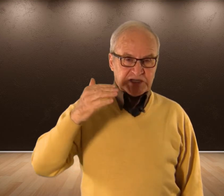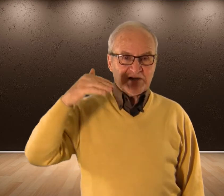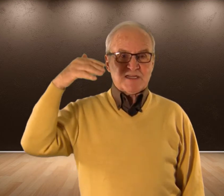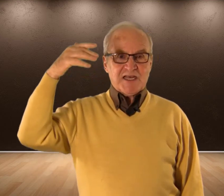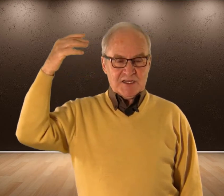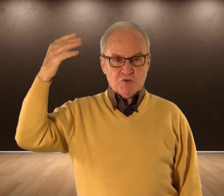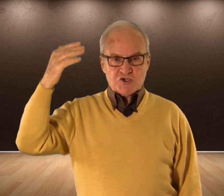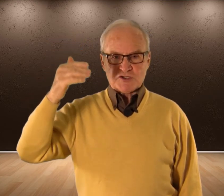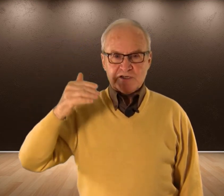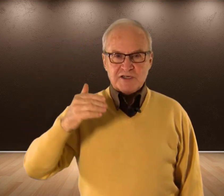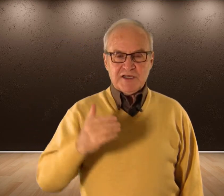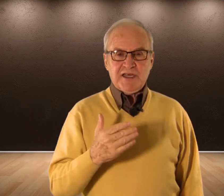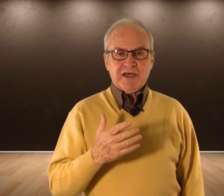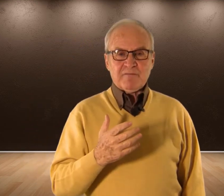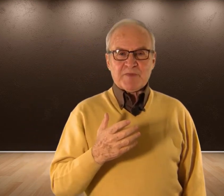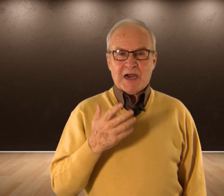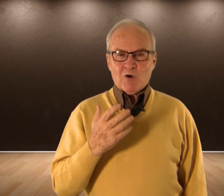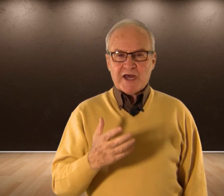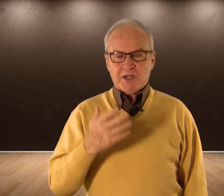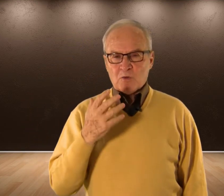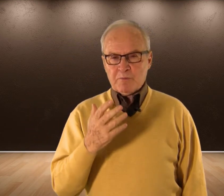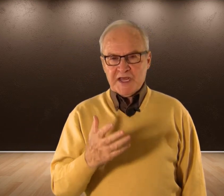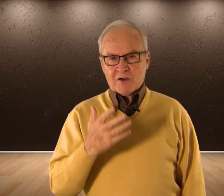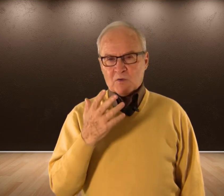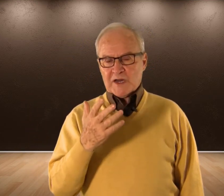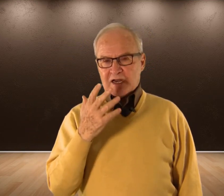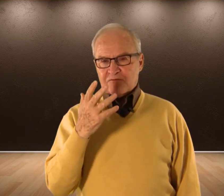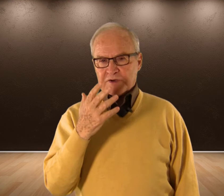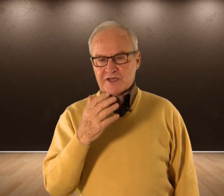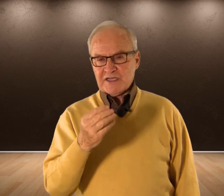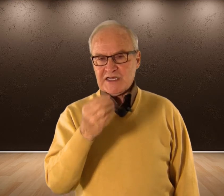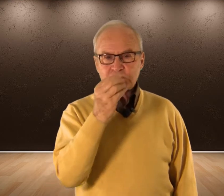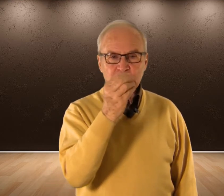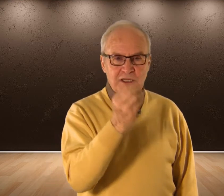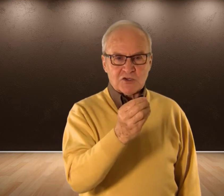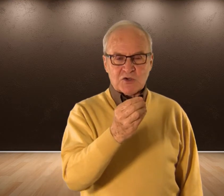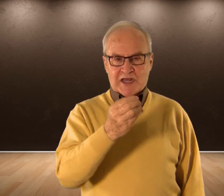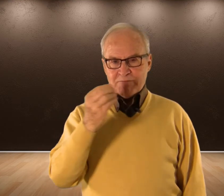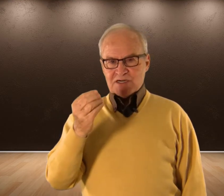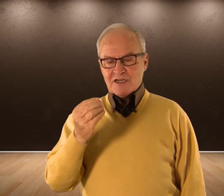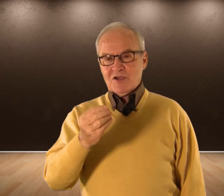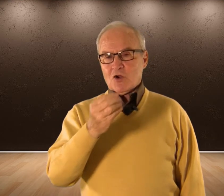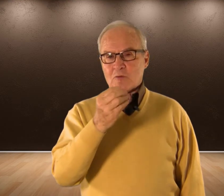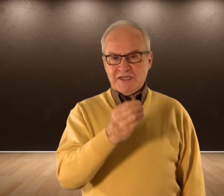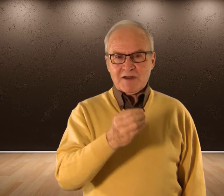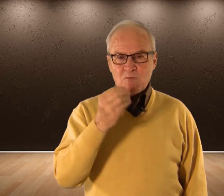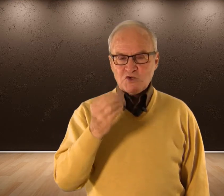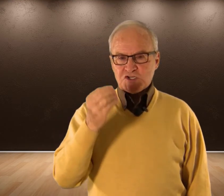Treinta y muchos Y que Ahora irrumpía Con una gran fuerza Esto hizo Que ambas Cometieran Muchos